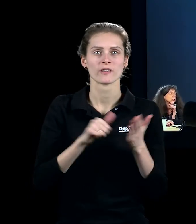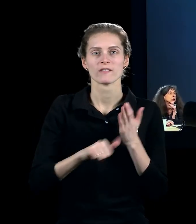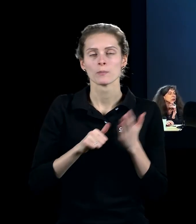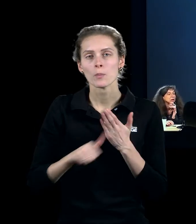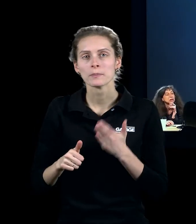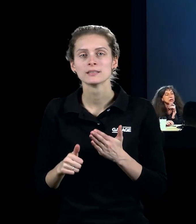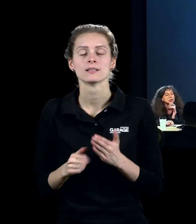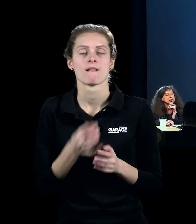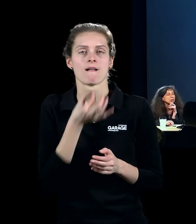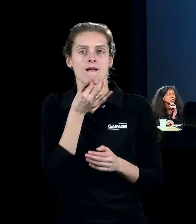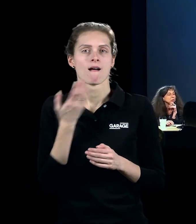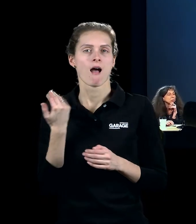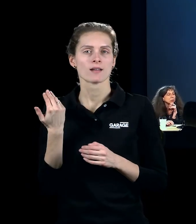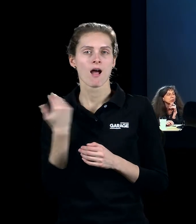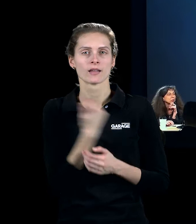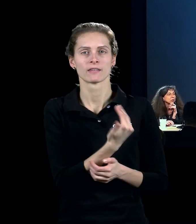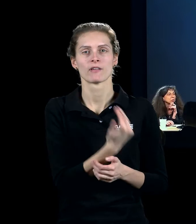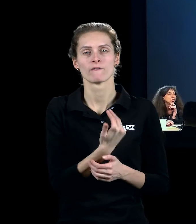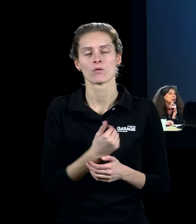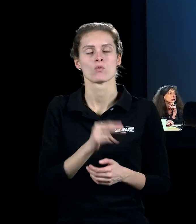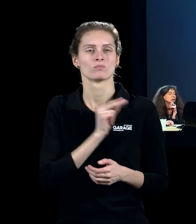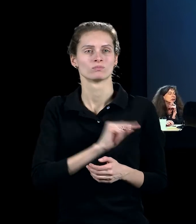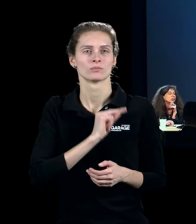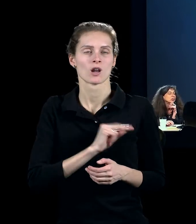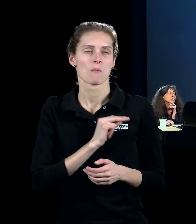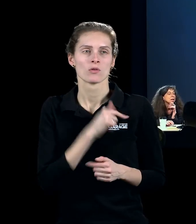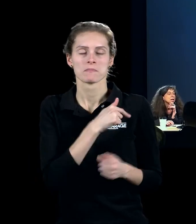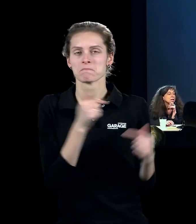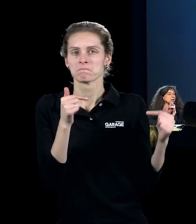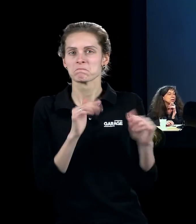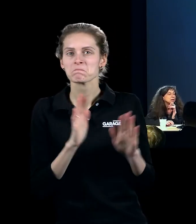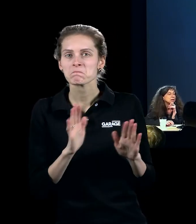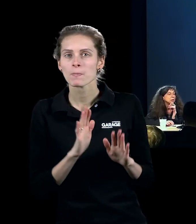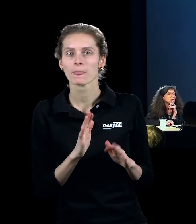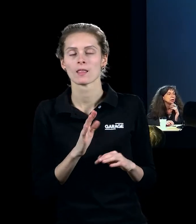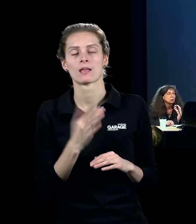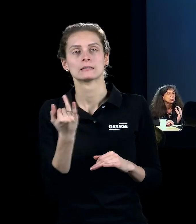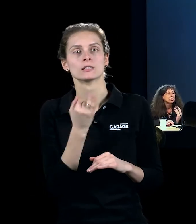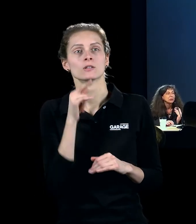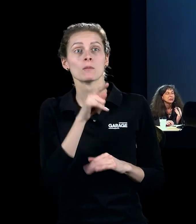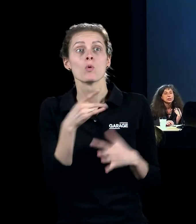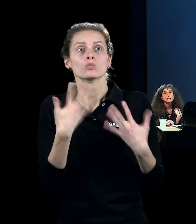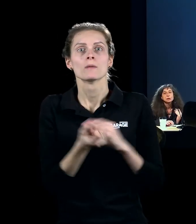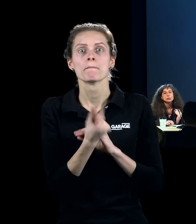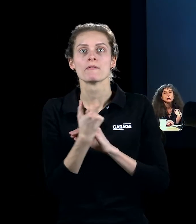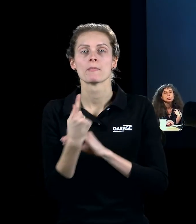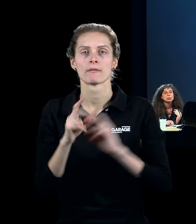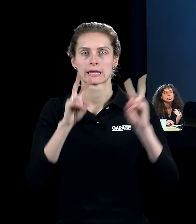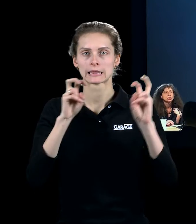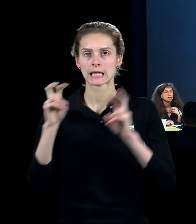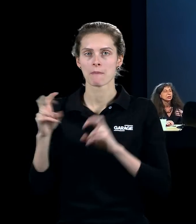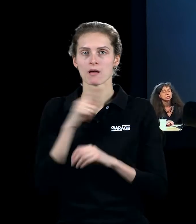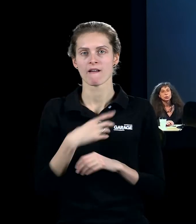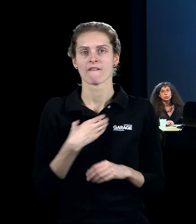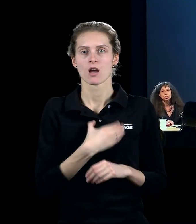живописи, и вот одна из ранних его фигуративных работ, такая нехарактерная, занятна тем, что в ней уже появляется та тема, которая для него